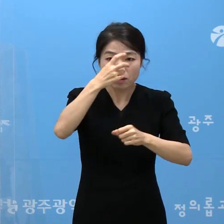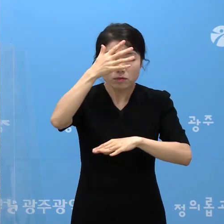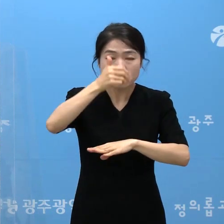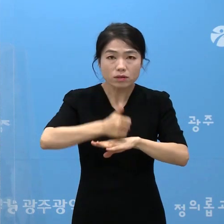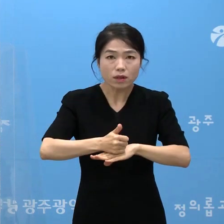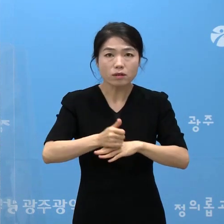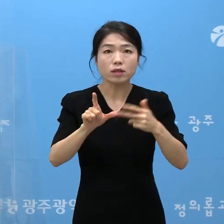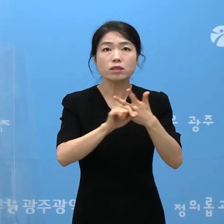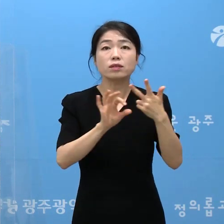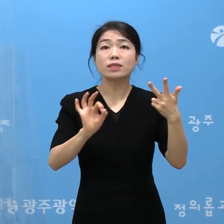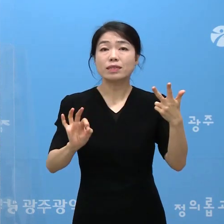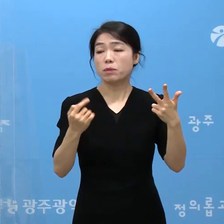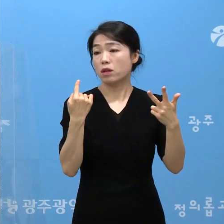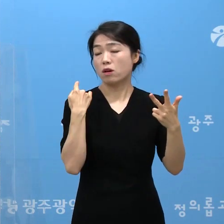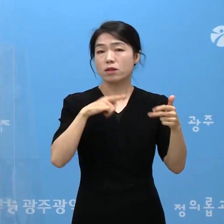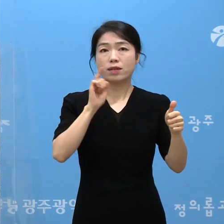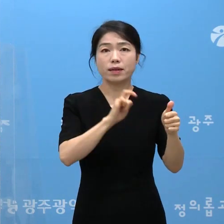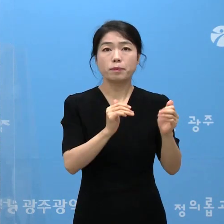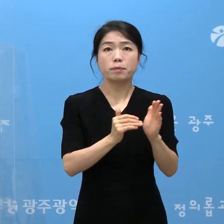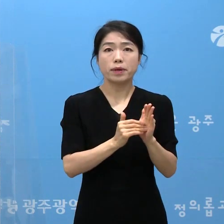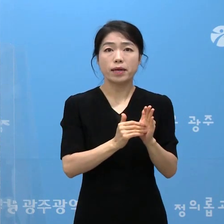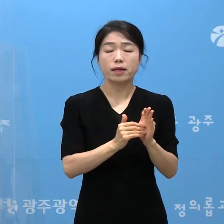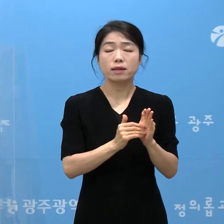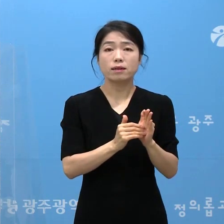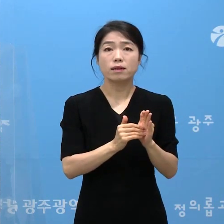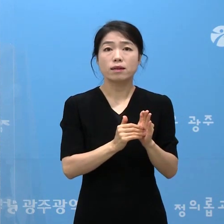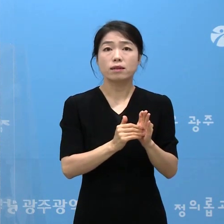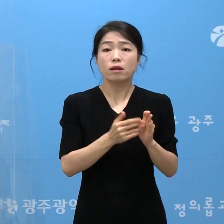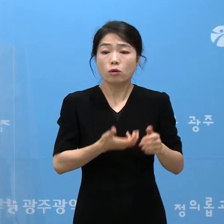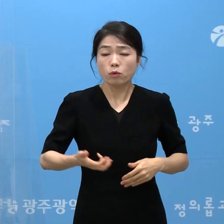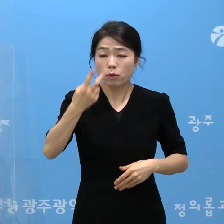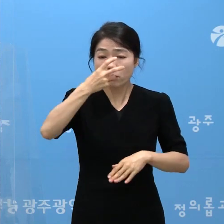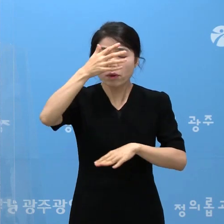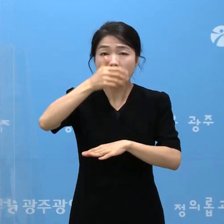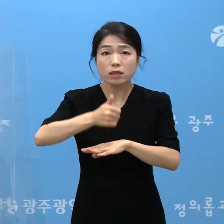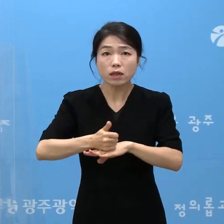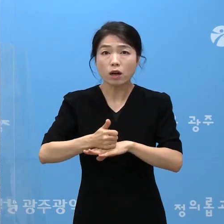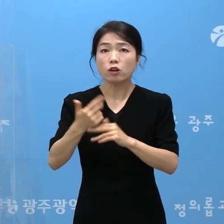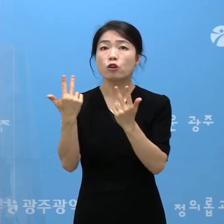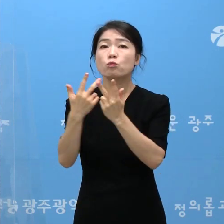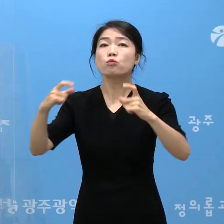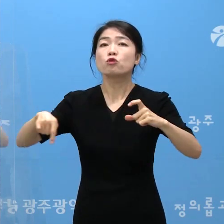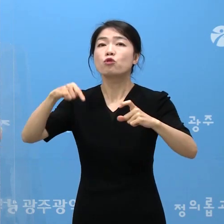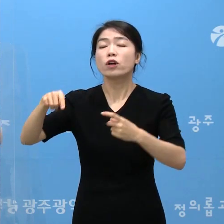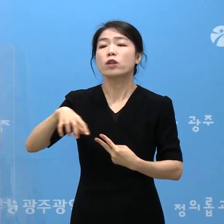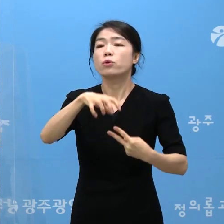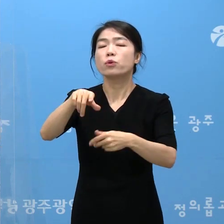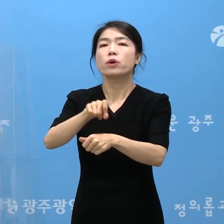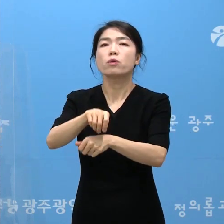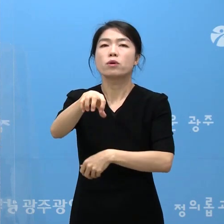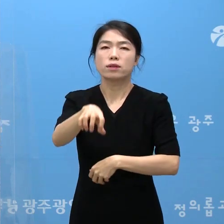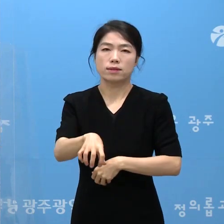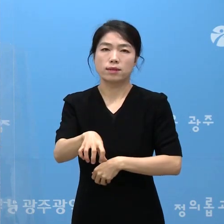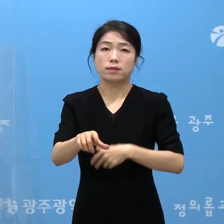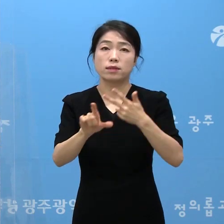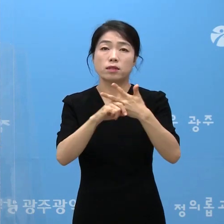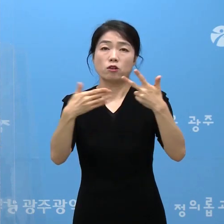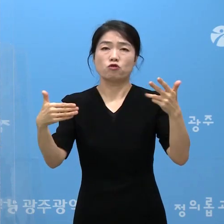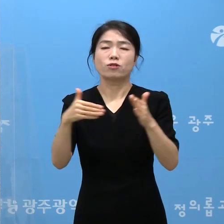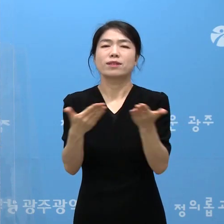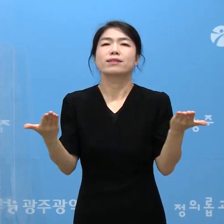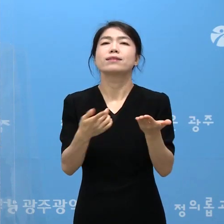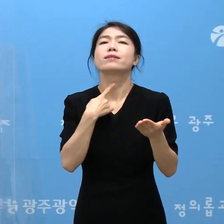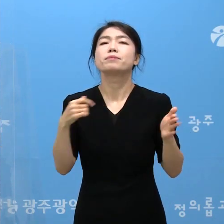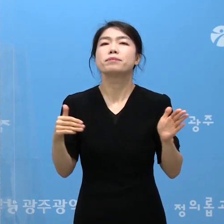7월 10일 어제 확진되셨고 동선 조사 결과 북구소재 요양원에서 7월 9일까지